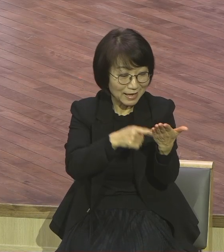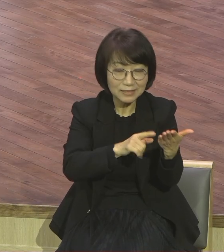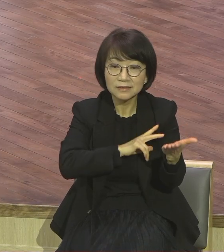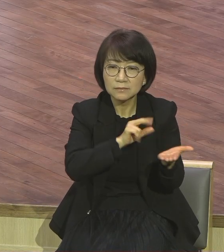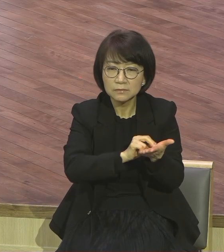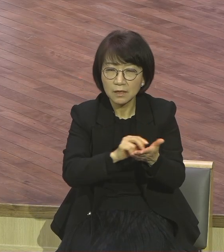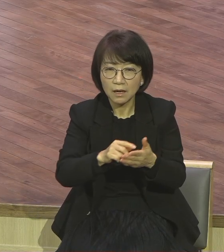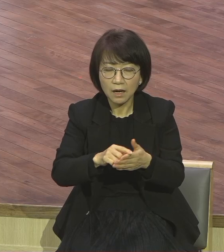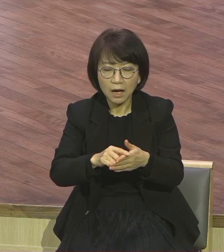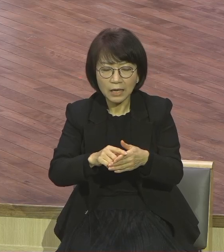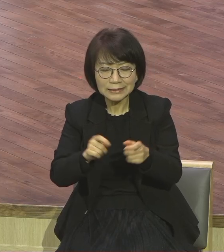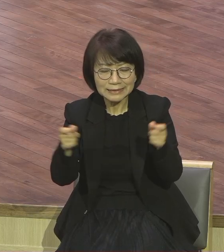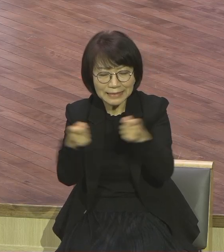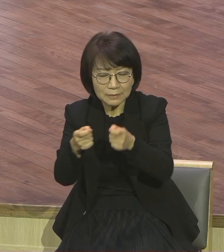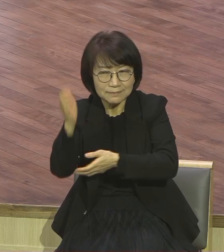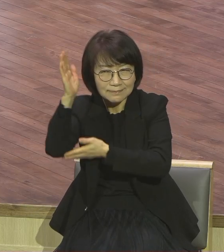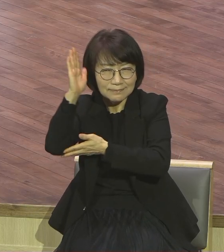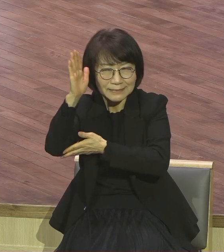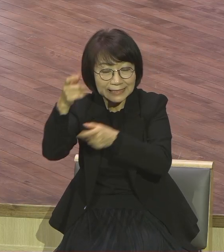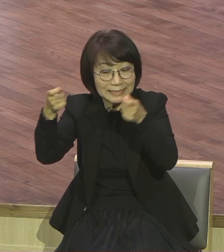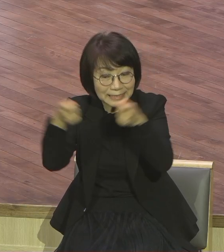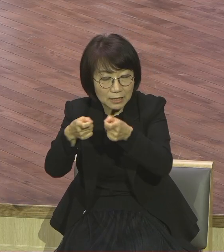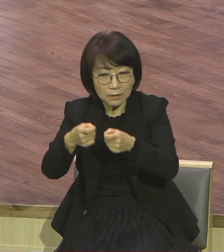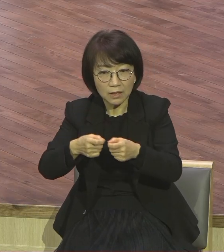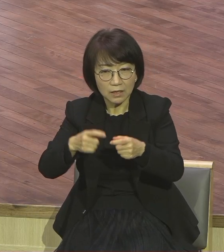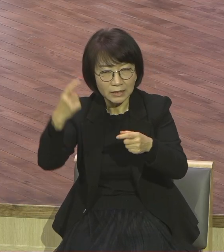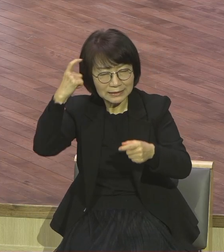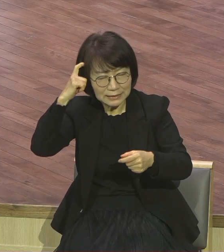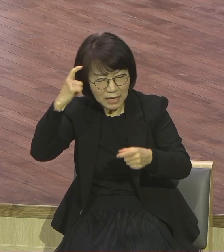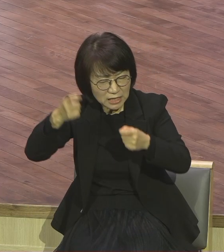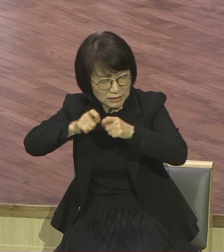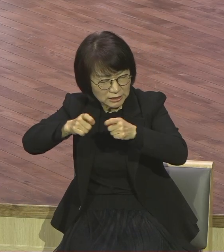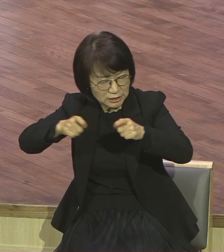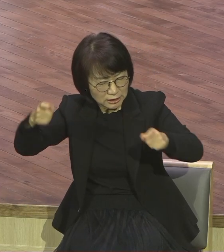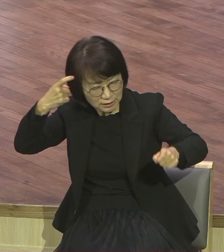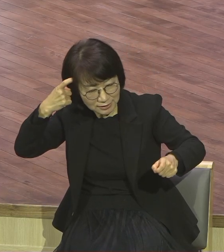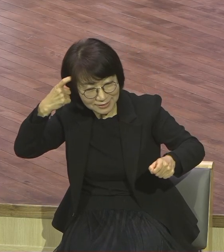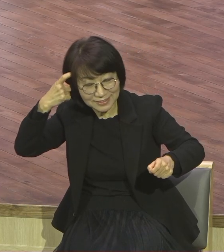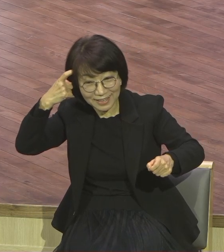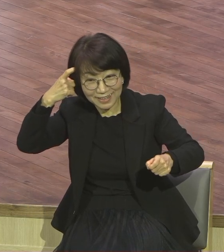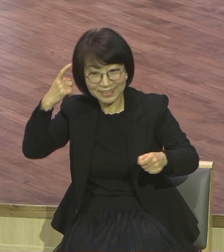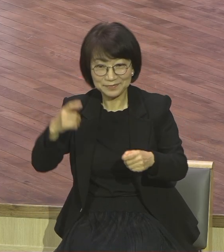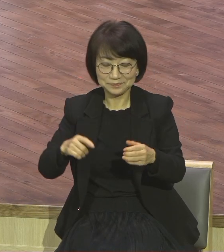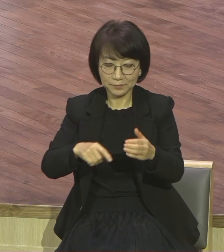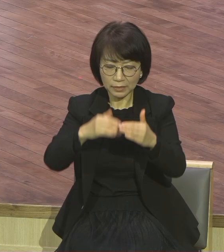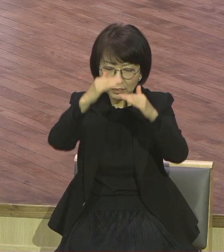생각이라는 책이 있는데 이 책에 보면 이런 이야기가 나와요. 어느 시인이